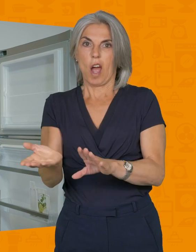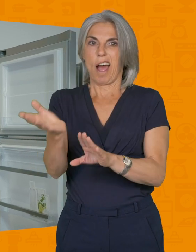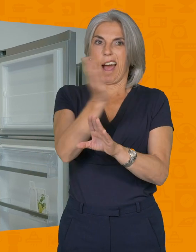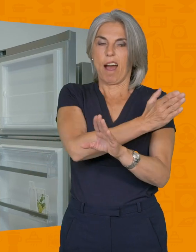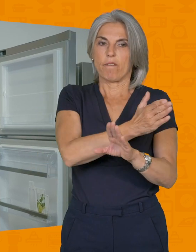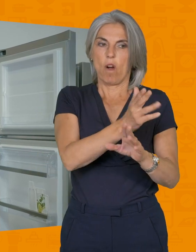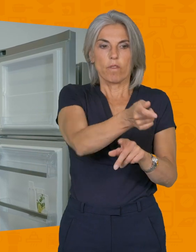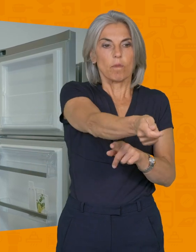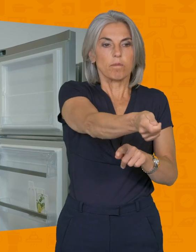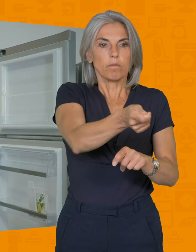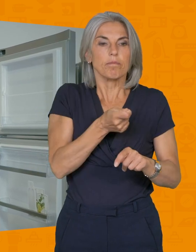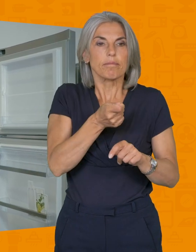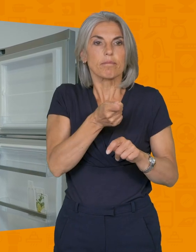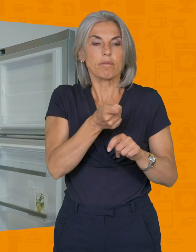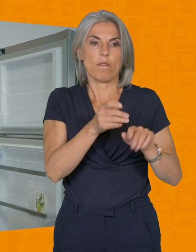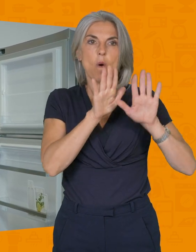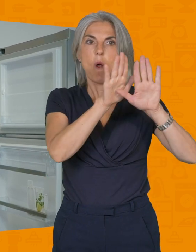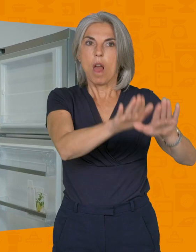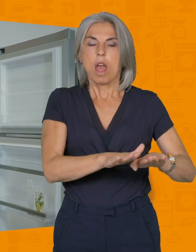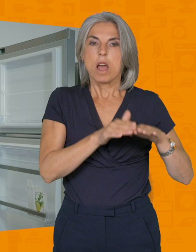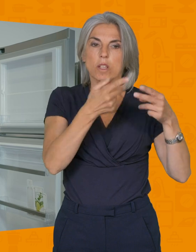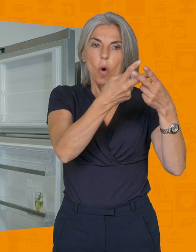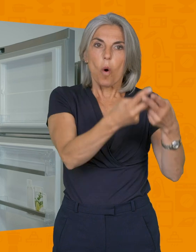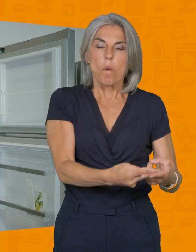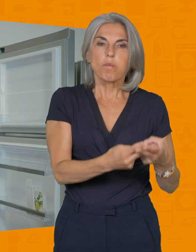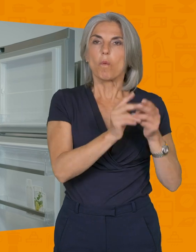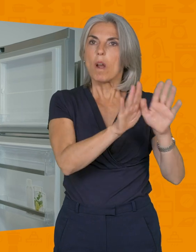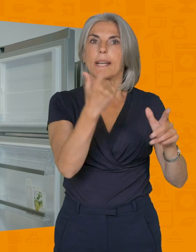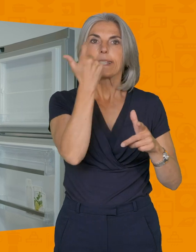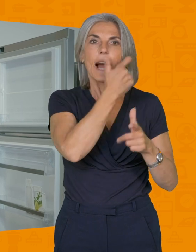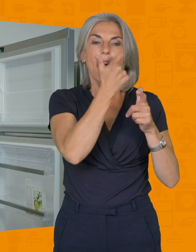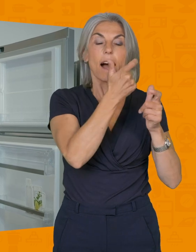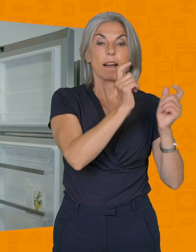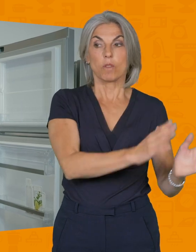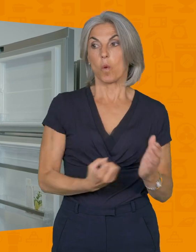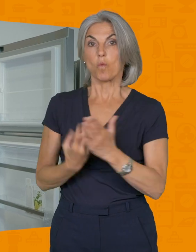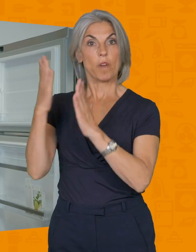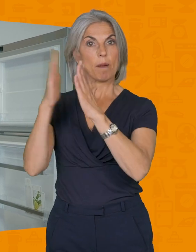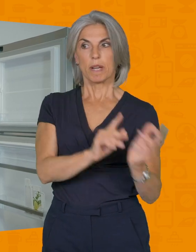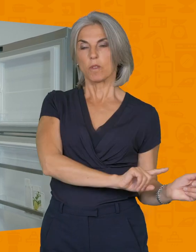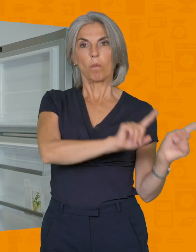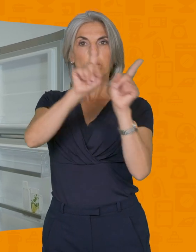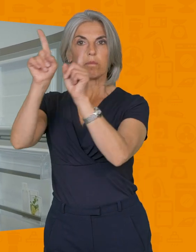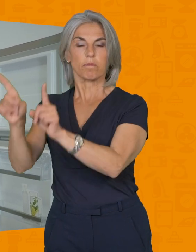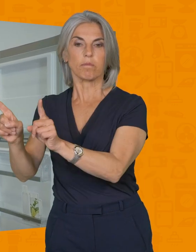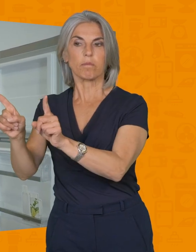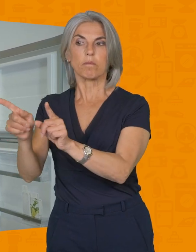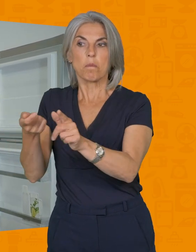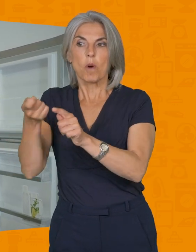vous devez le déménager 10 heures avant, vous le débranchez et vous le laissez reposer. Il arrive dans votre nouvelle demeure. Avant de le rebrancher, vous le